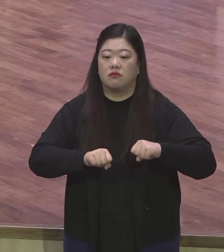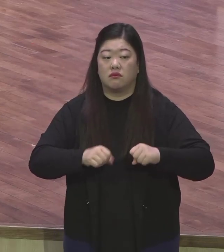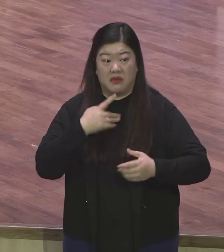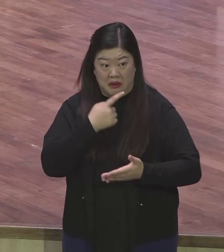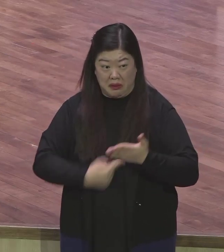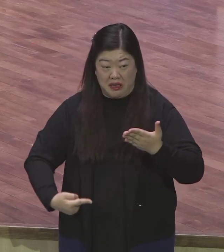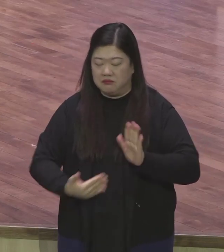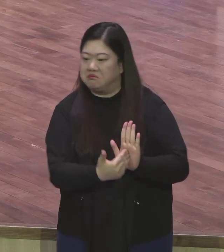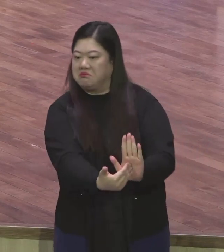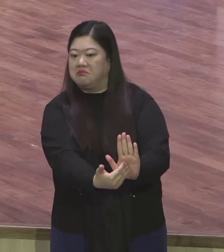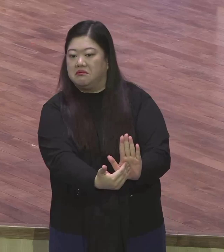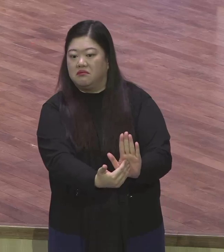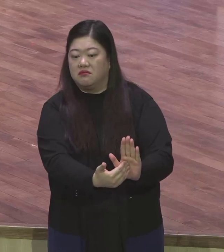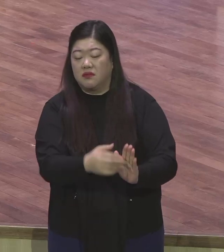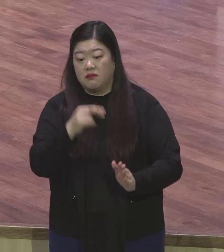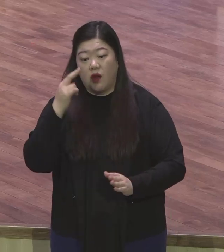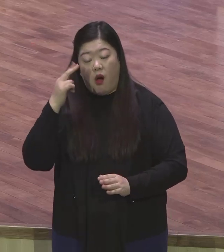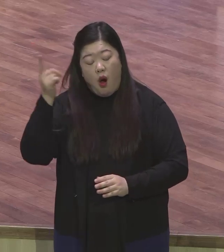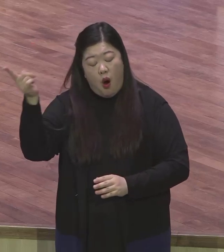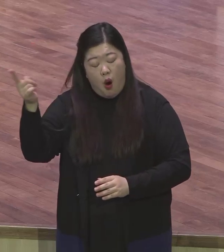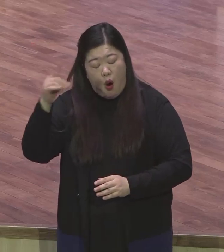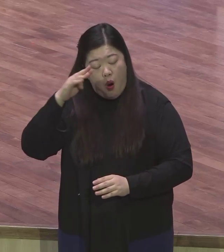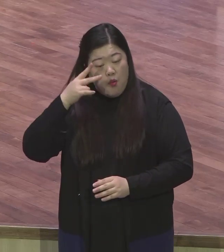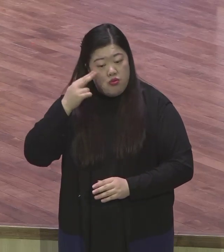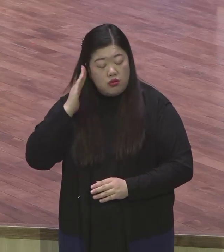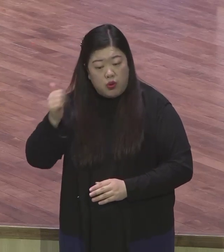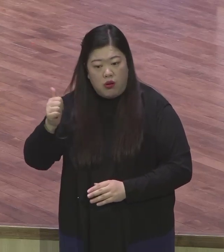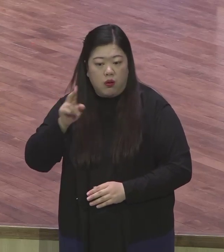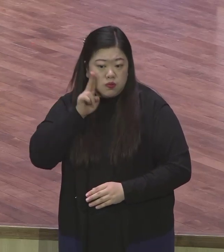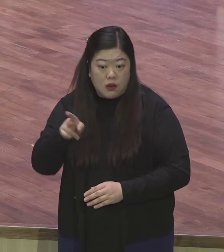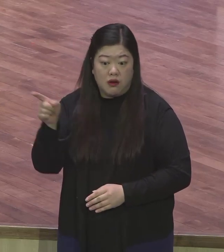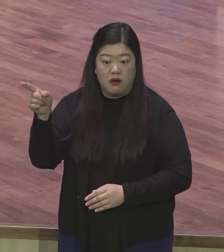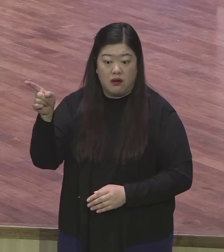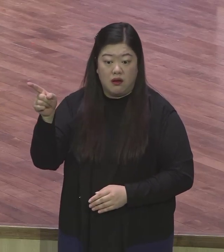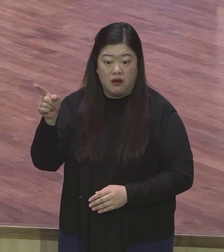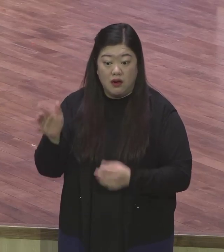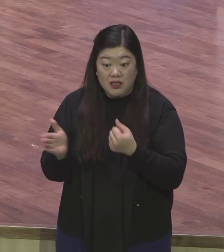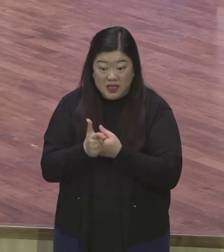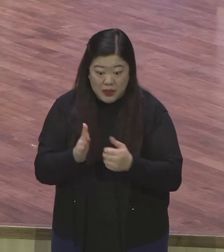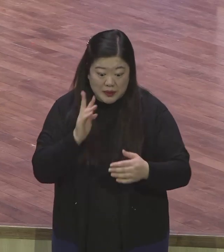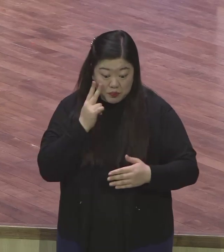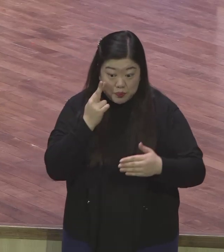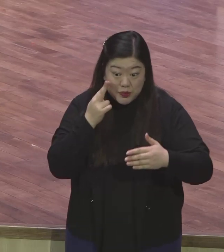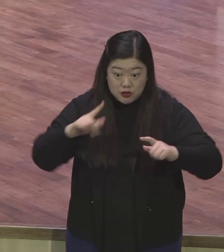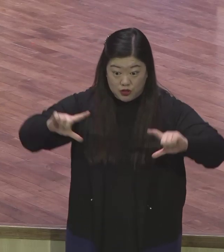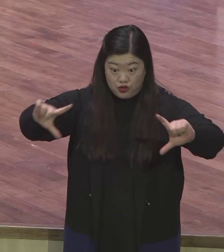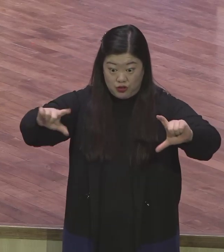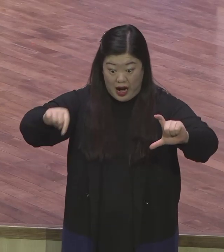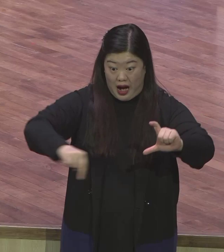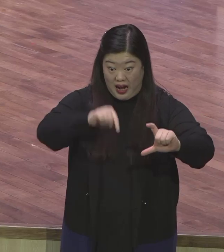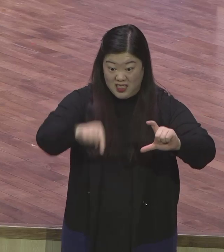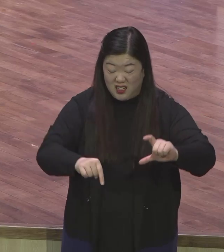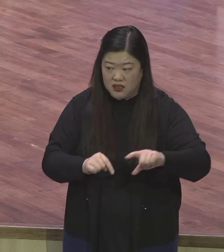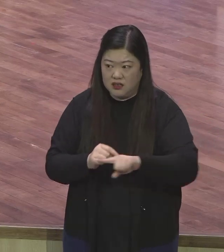이런 정책을 펴 나가다 보니까 지금 미국 내에서도요 굉장히 불만이 많고